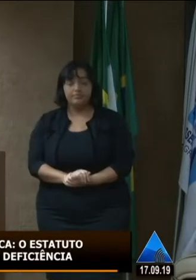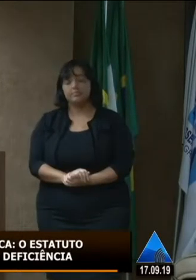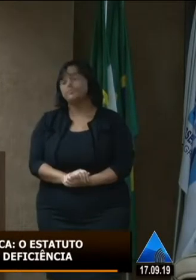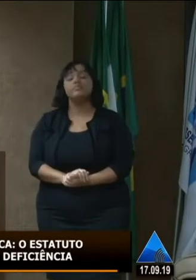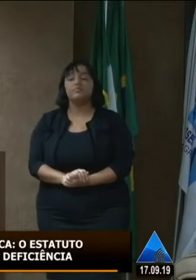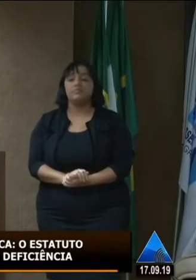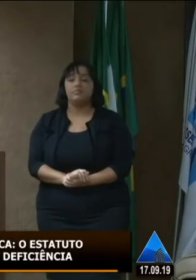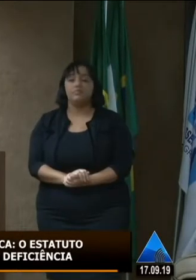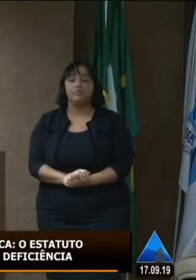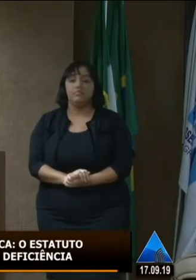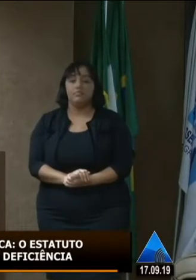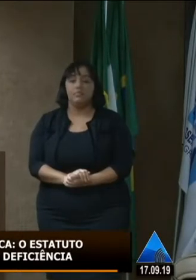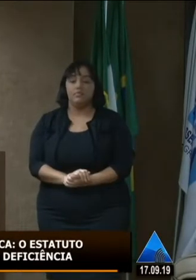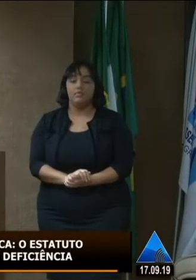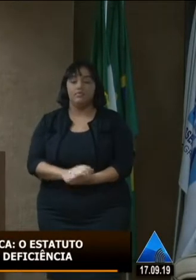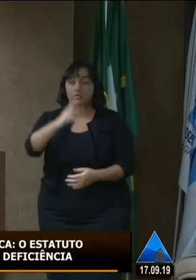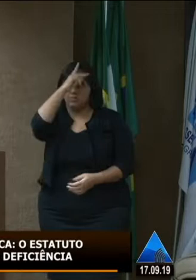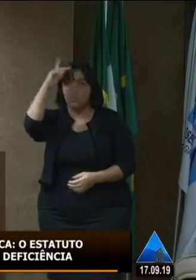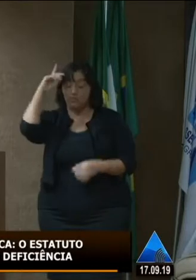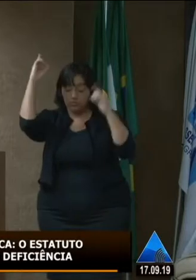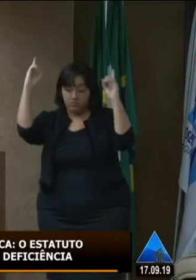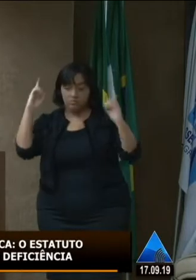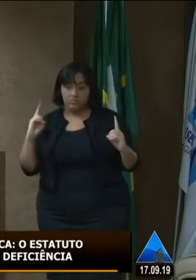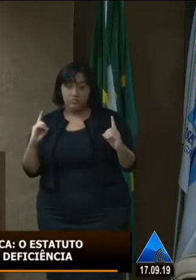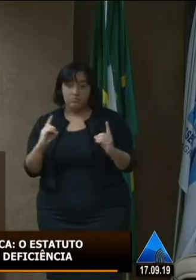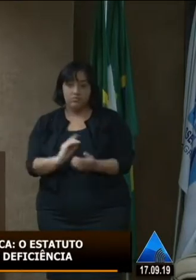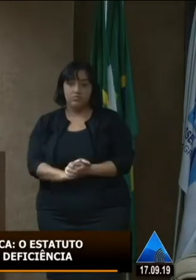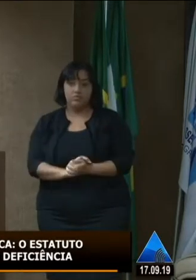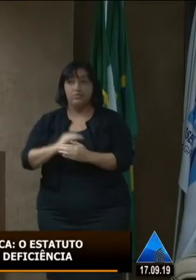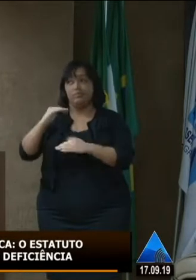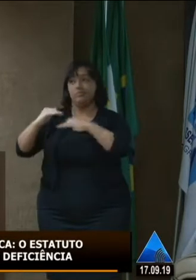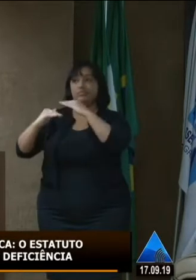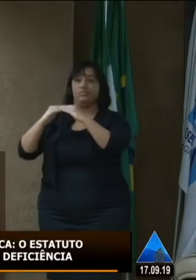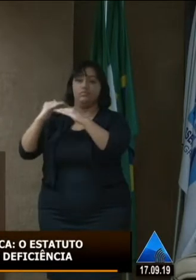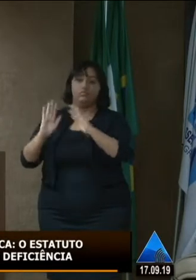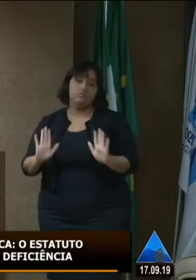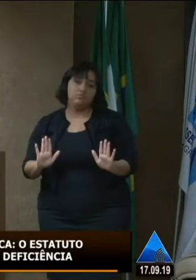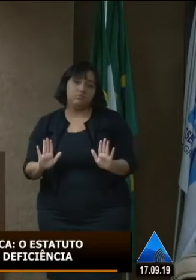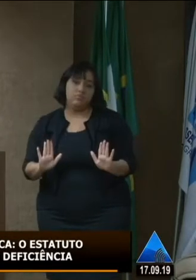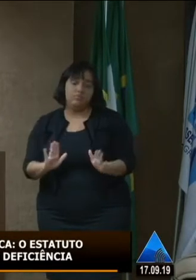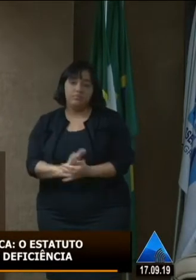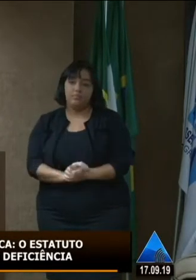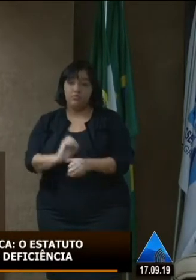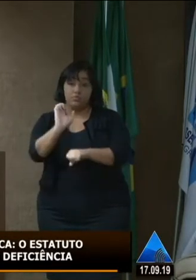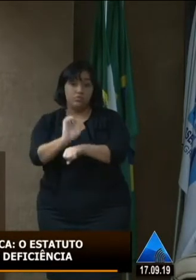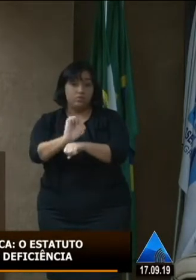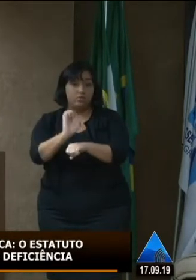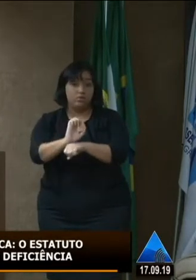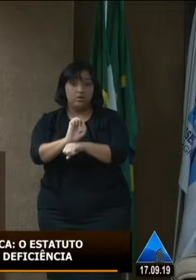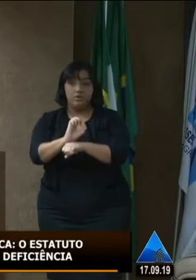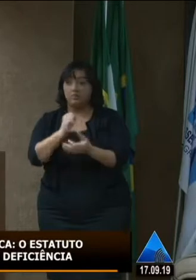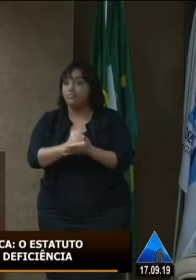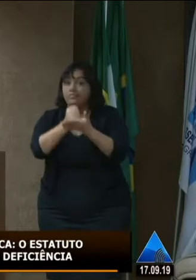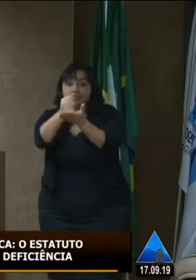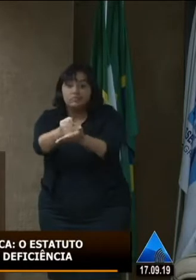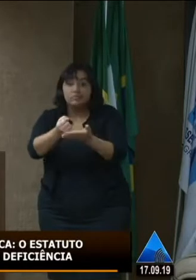que as pessoas com deficiência estejam desenvolvidas e o governo o estado ele não oferece isso